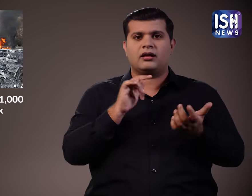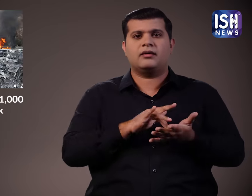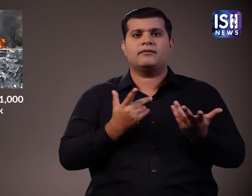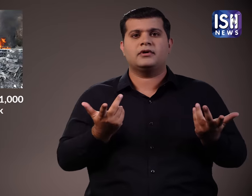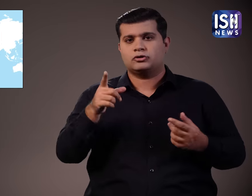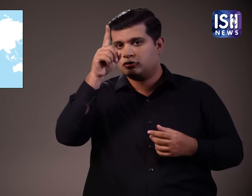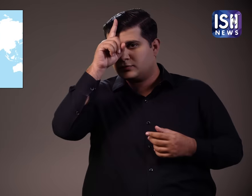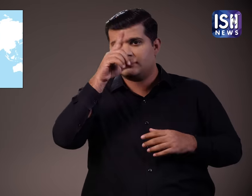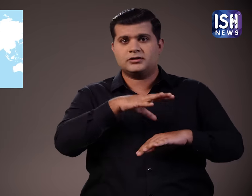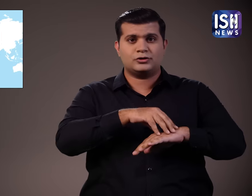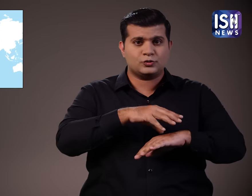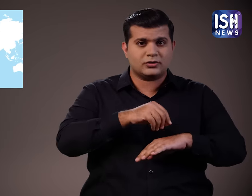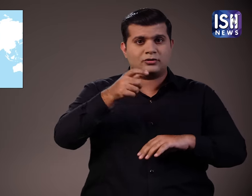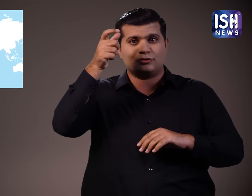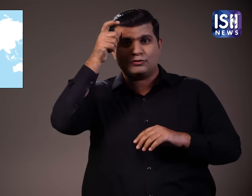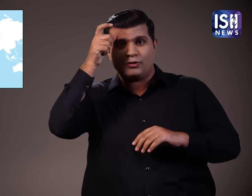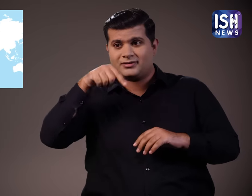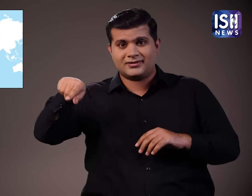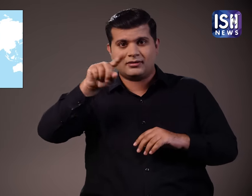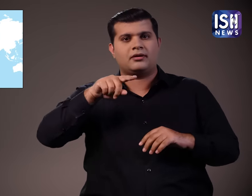है जर्मनी, स्वीडन और टर्की से